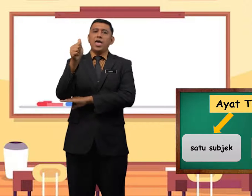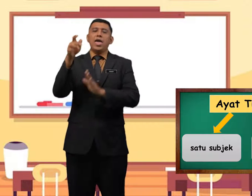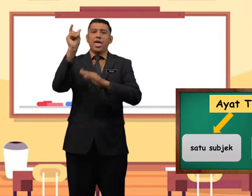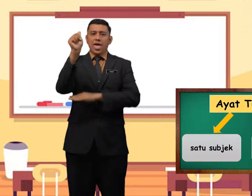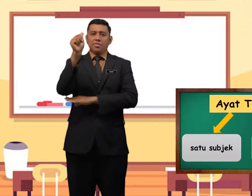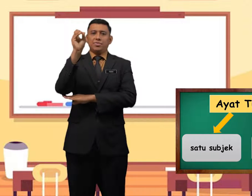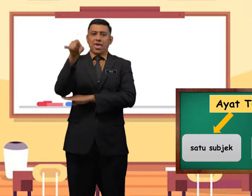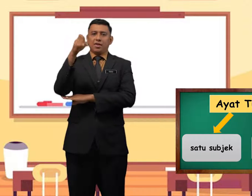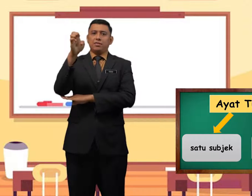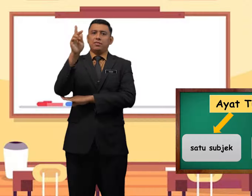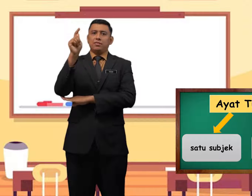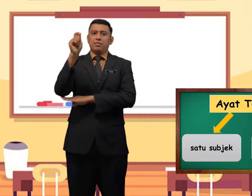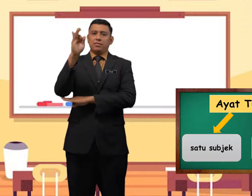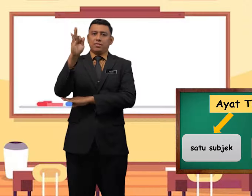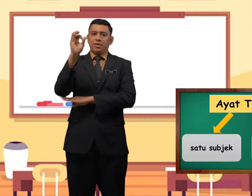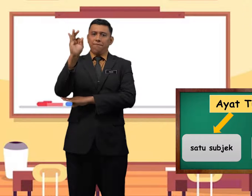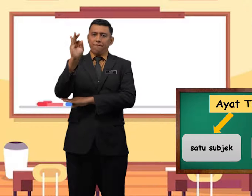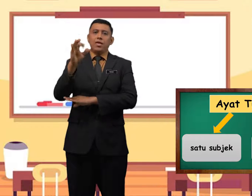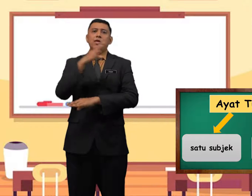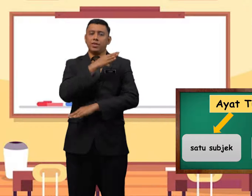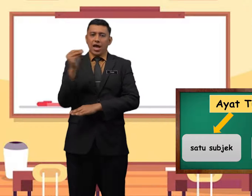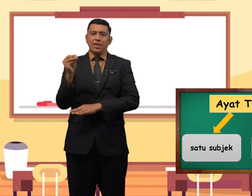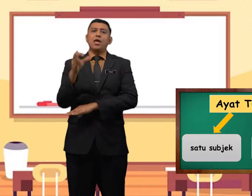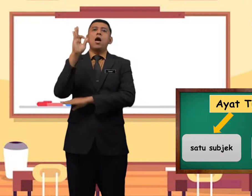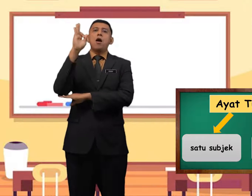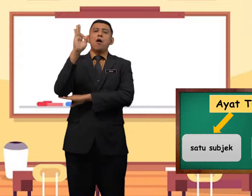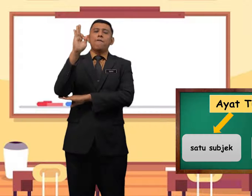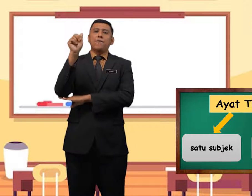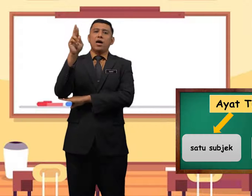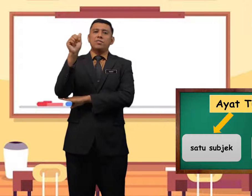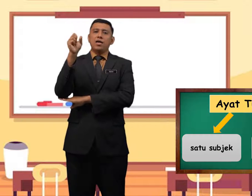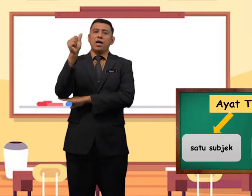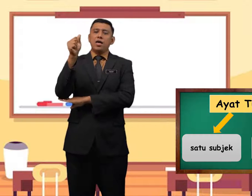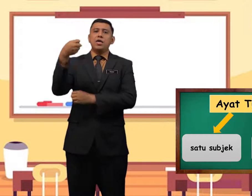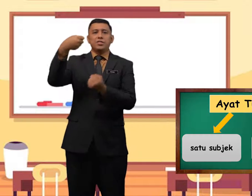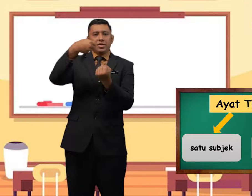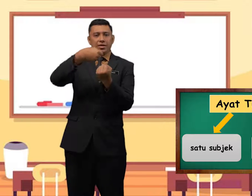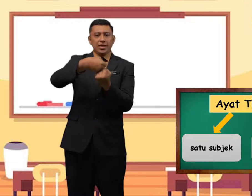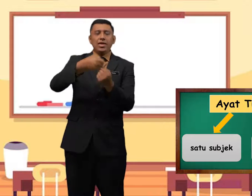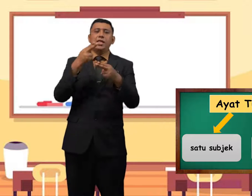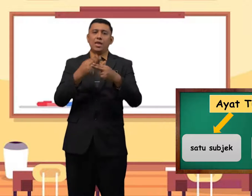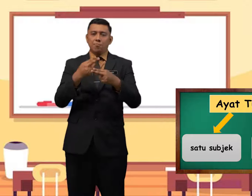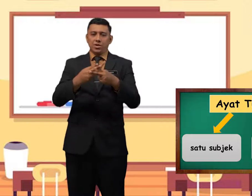adjektif dan frasa sendi nama.